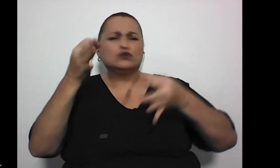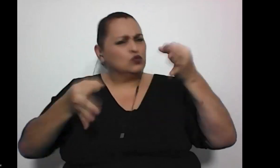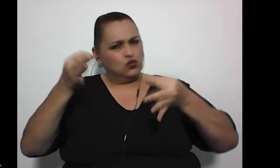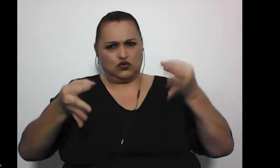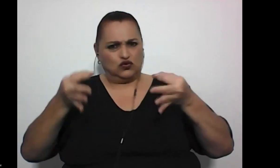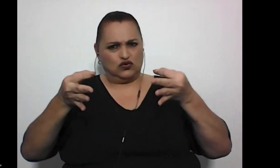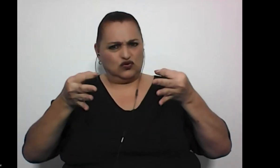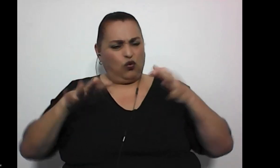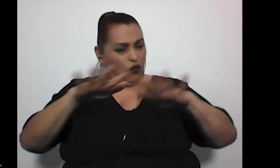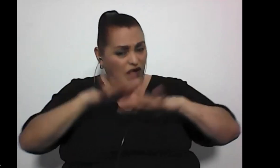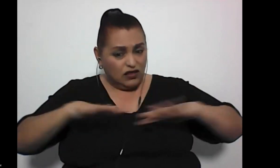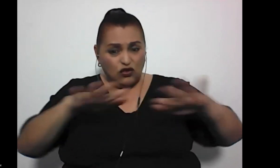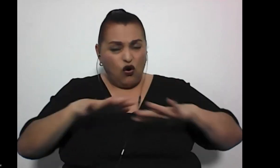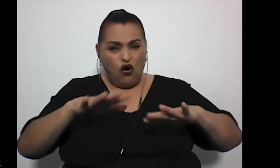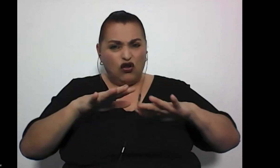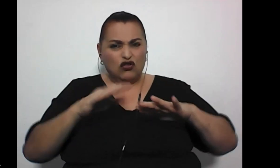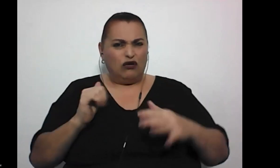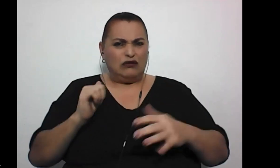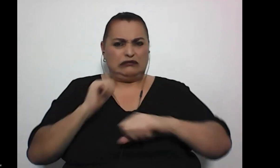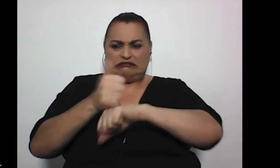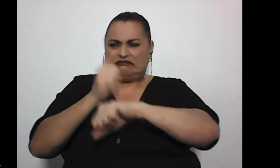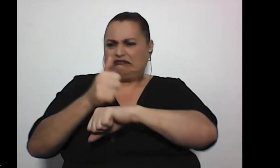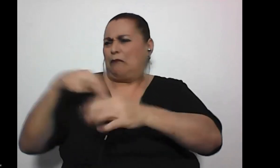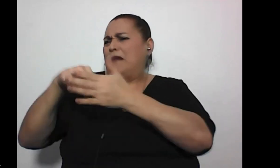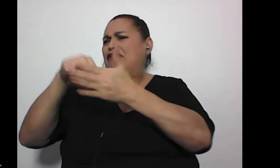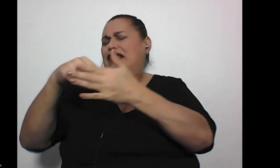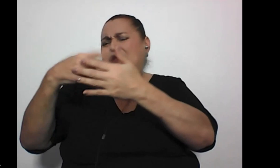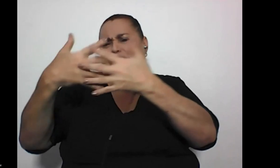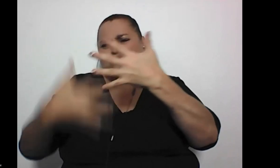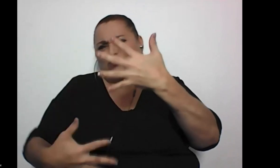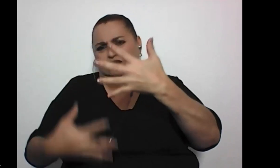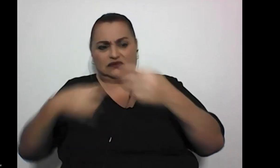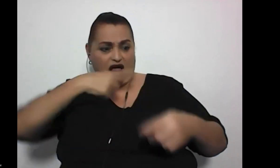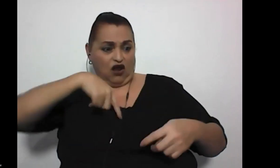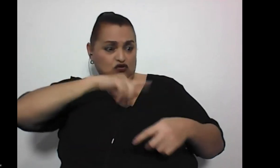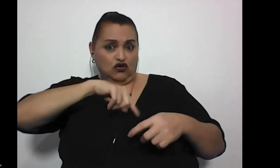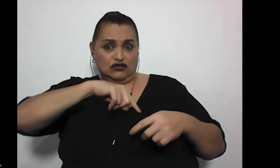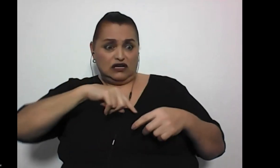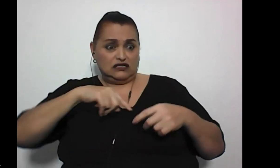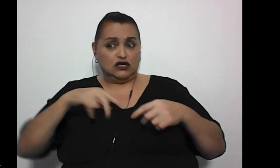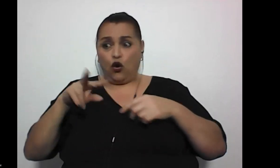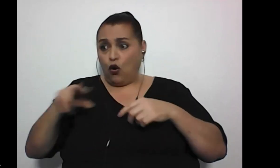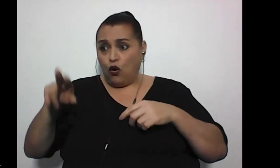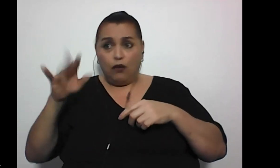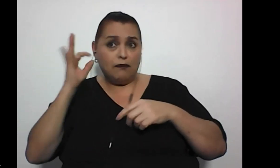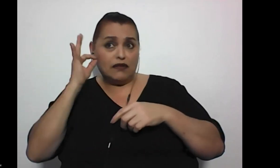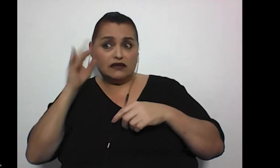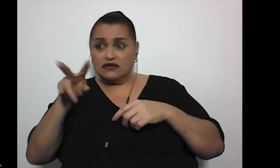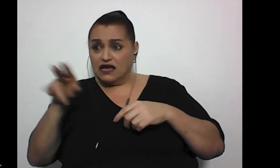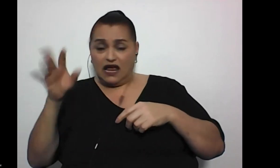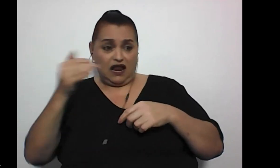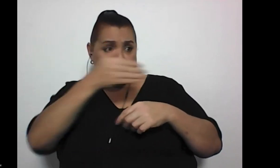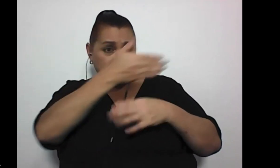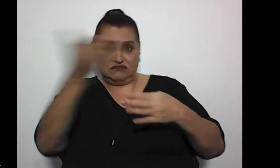un entorno nos imponga tantísimas barreras a nosotras y a nuestros compañeros y compañeras también